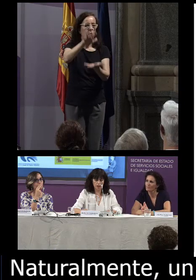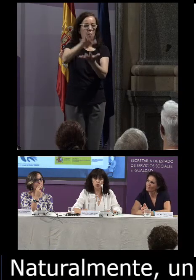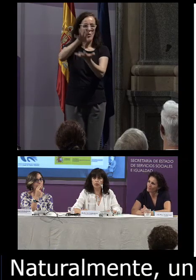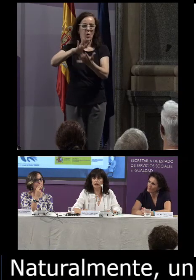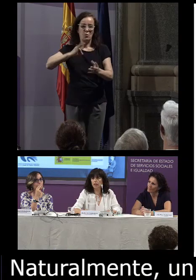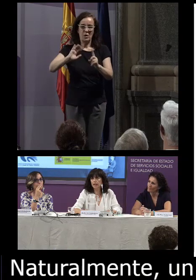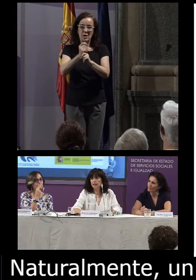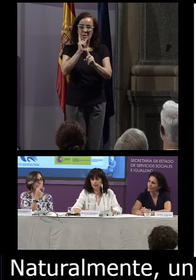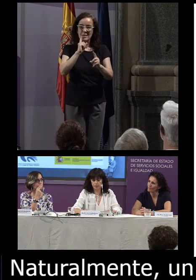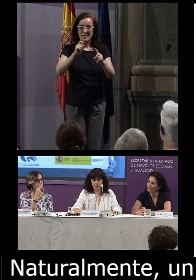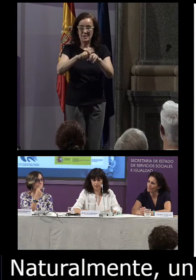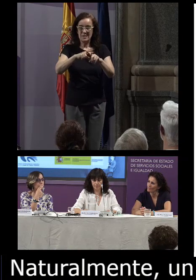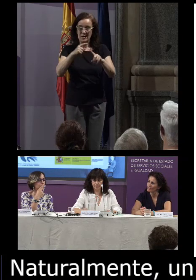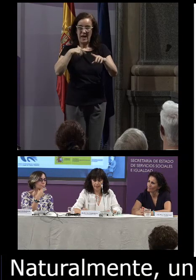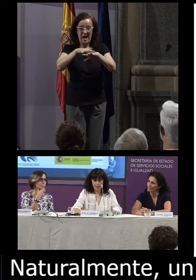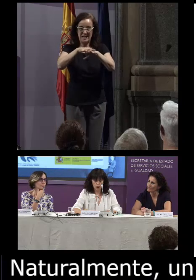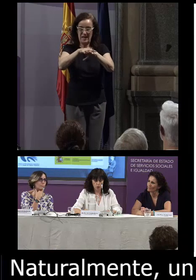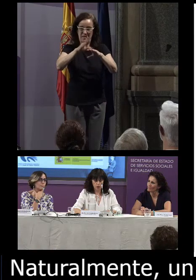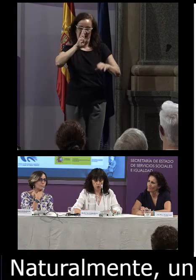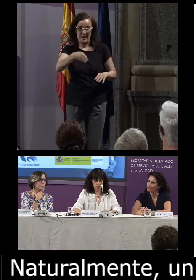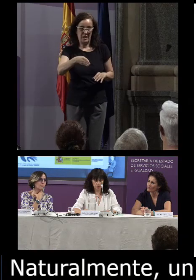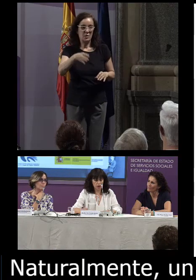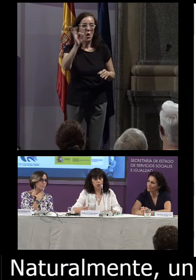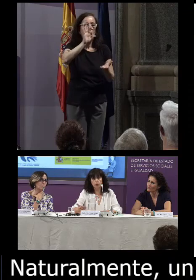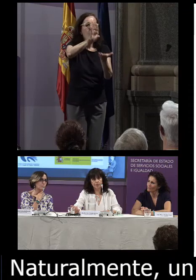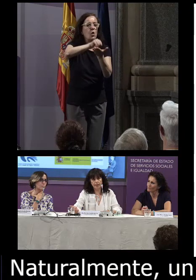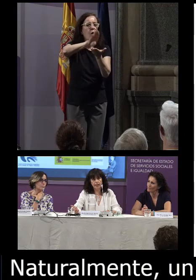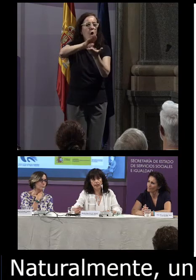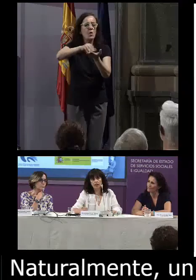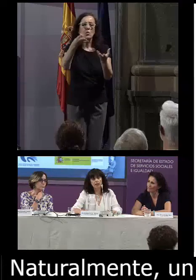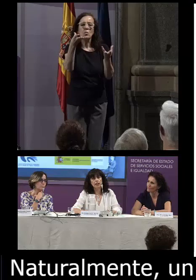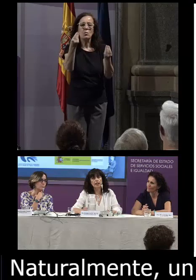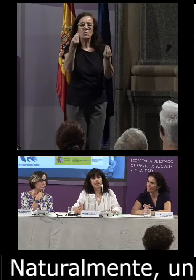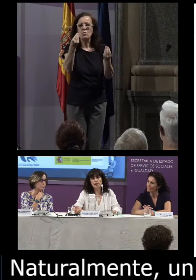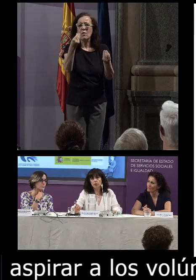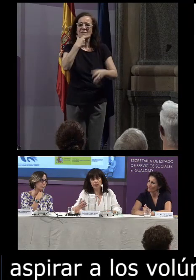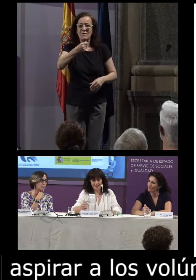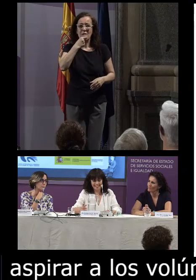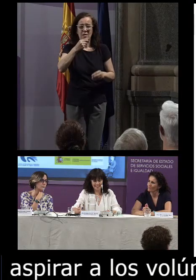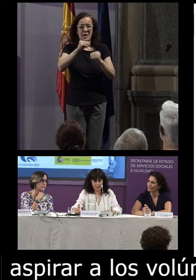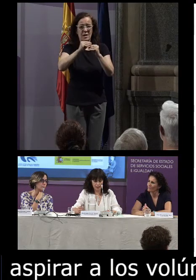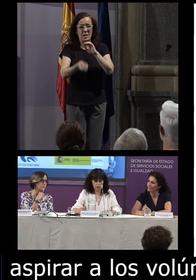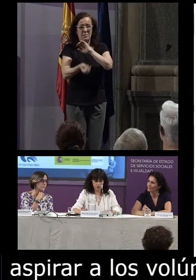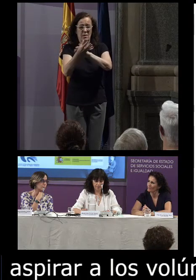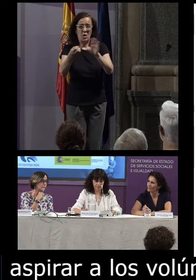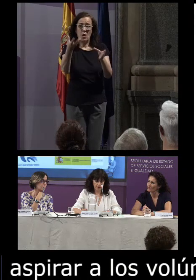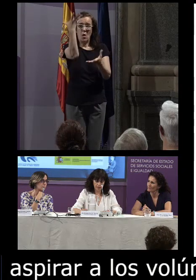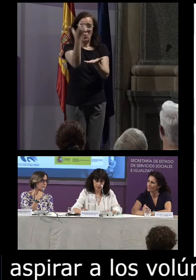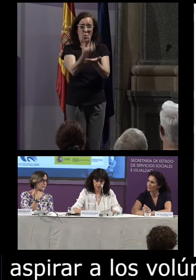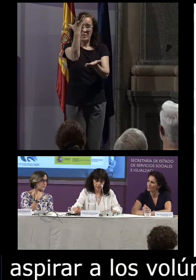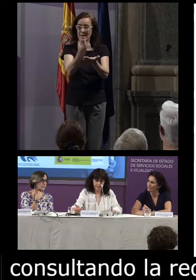conseguir consultando la red directamente o esos corpus que con mucha facilidad se montan descargando